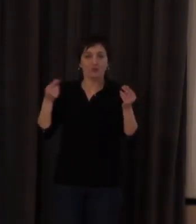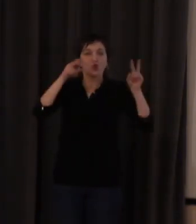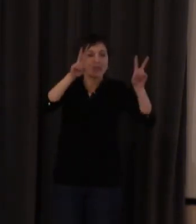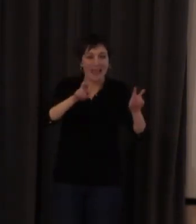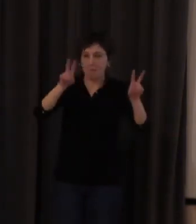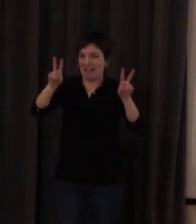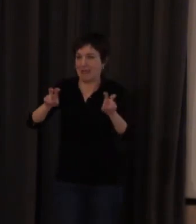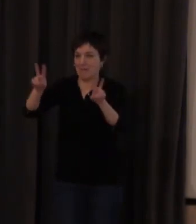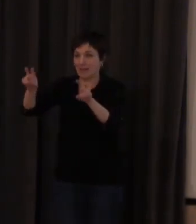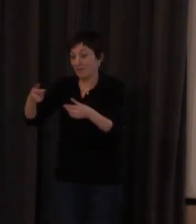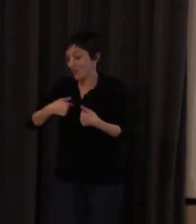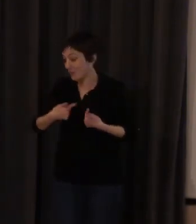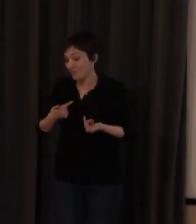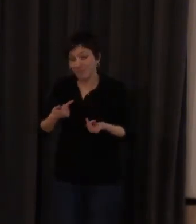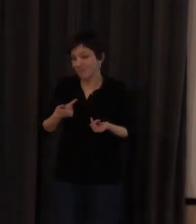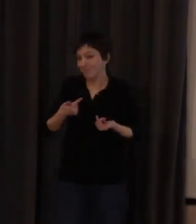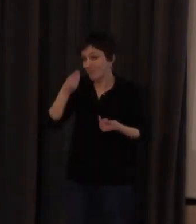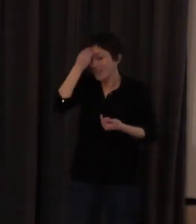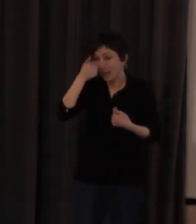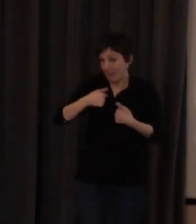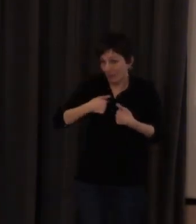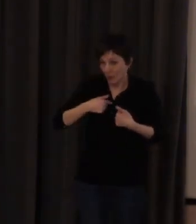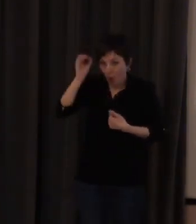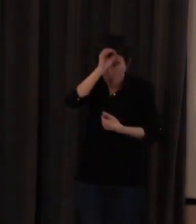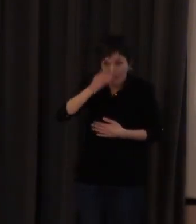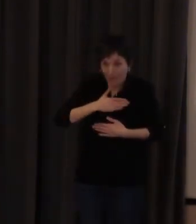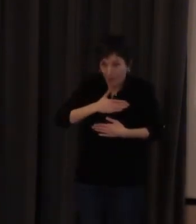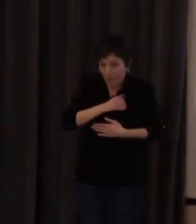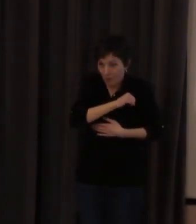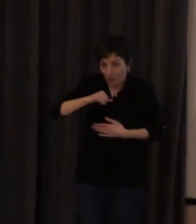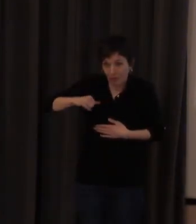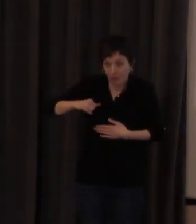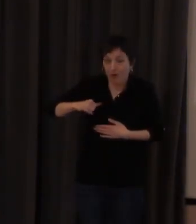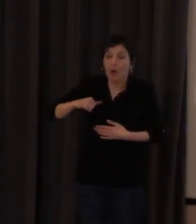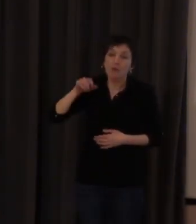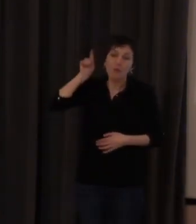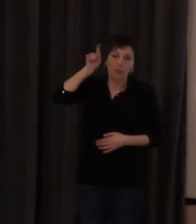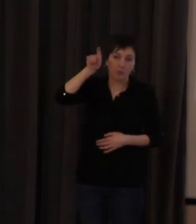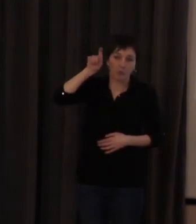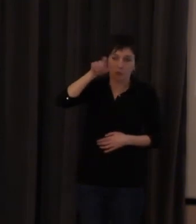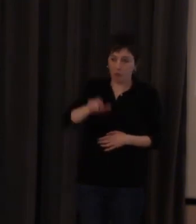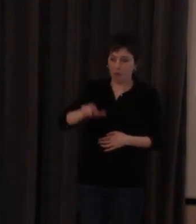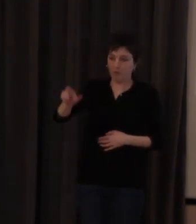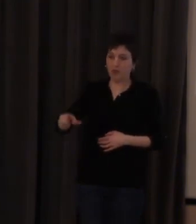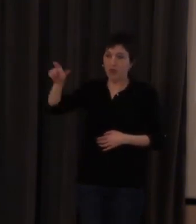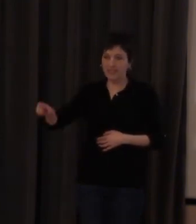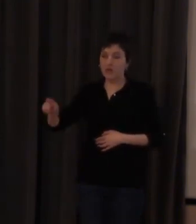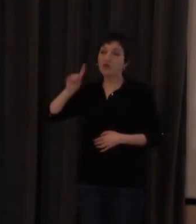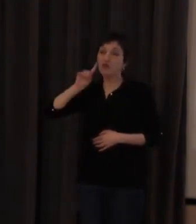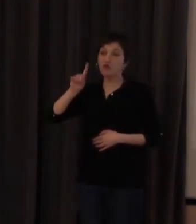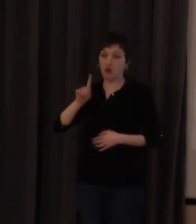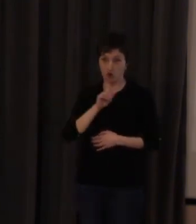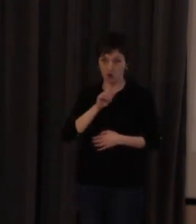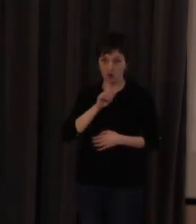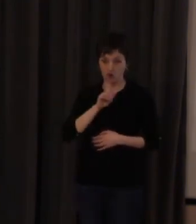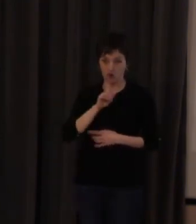efectivamente yo sigo pensando que el profesorado sordo necesitaría punto